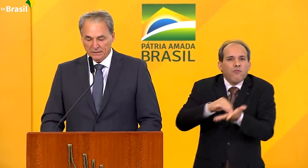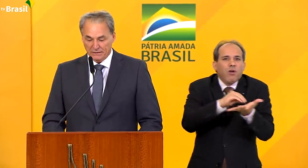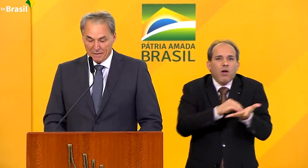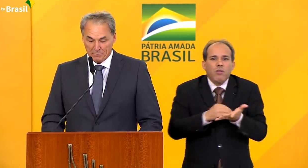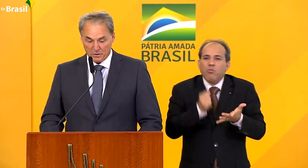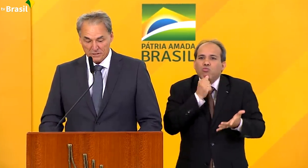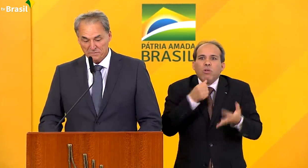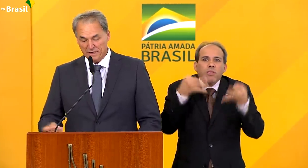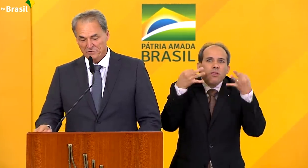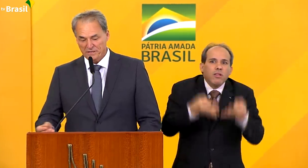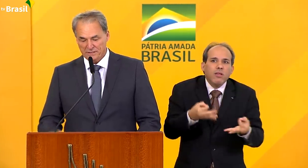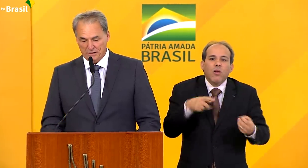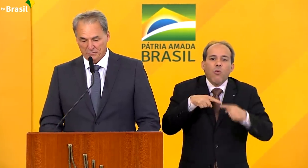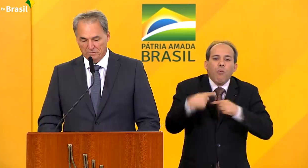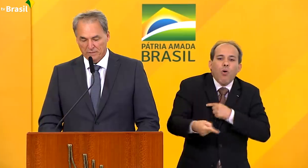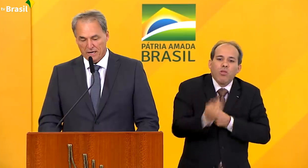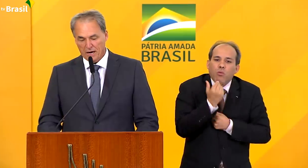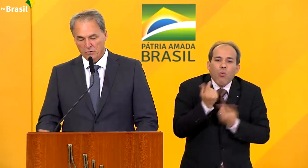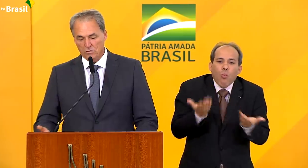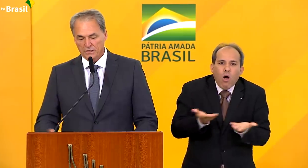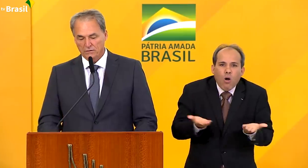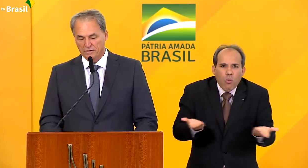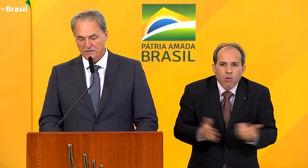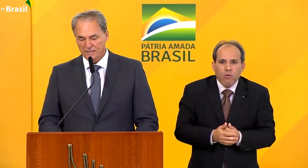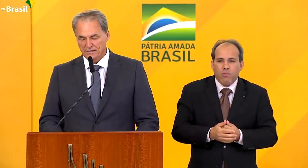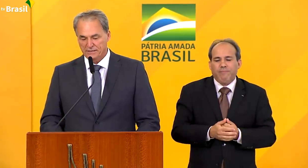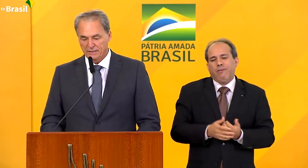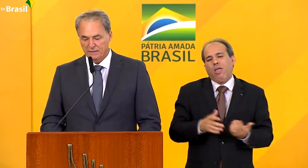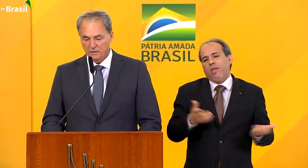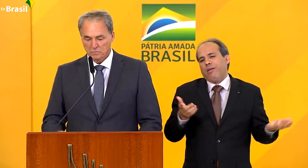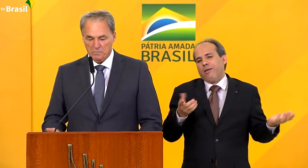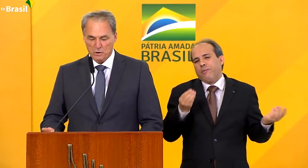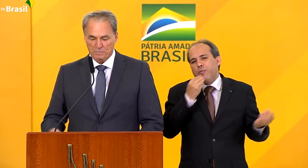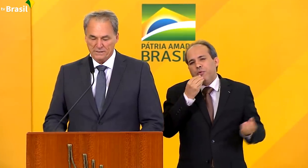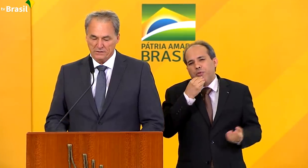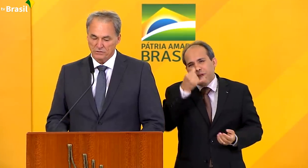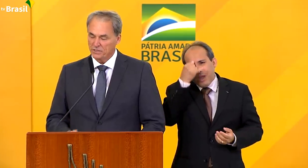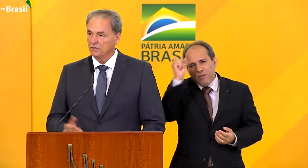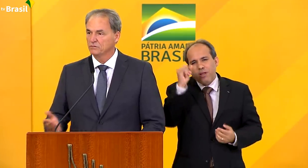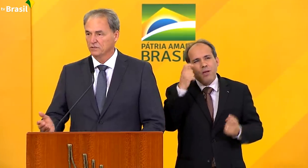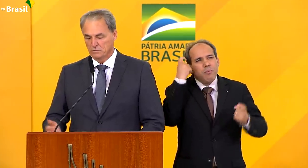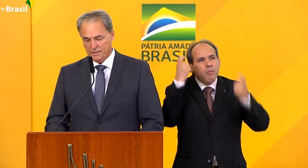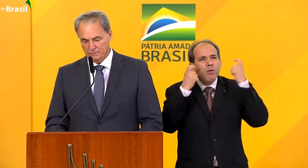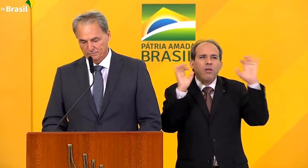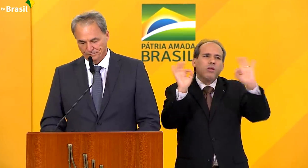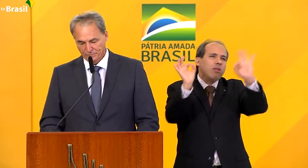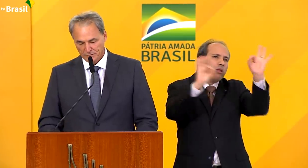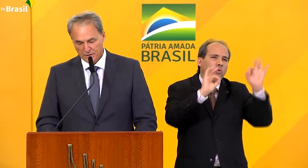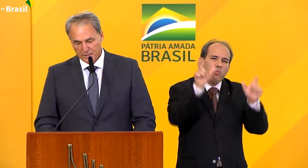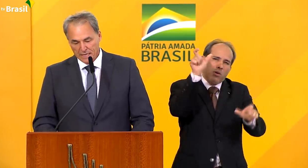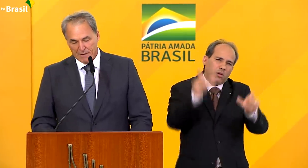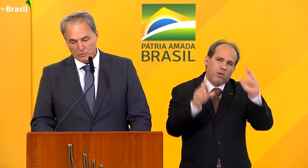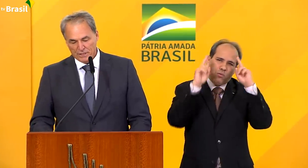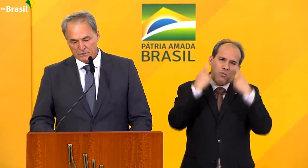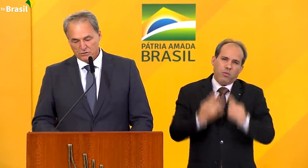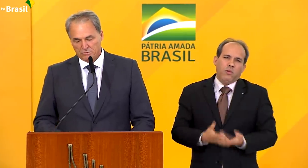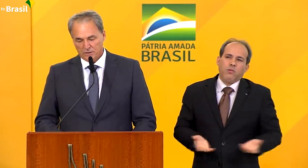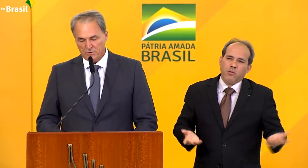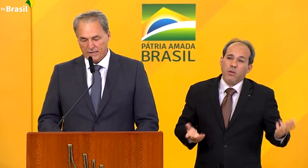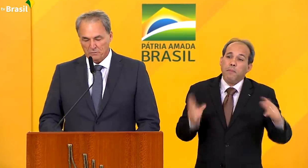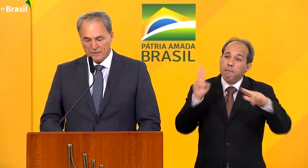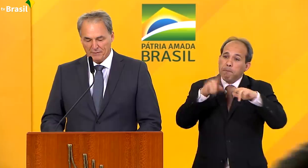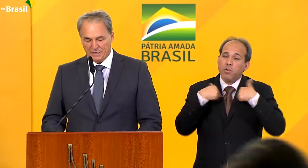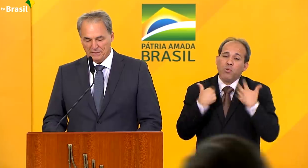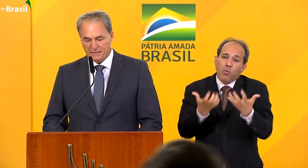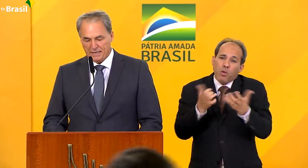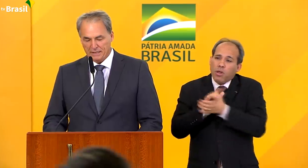da próxima refeição, algo que não deveria ser uma preocupação de nenhum ser humano. É por isso